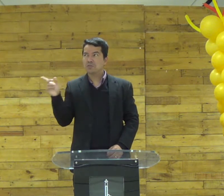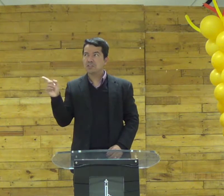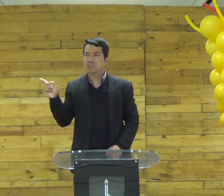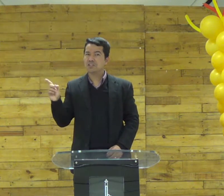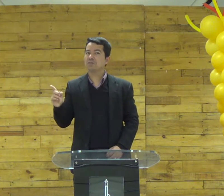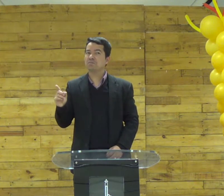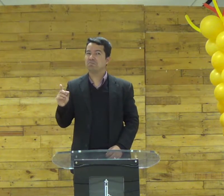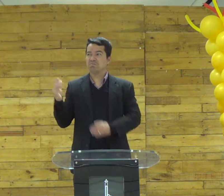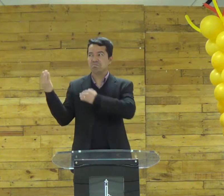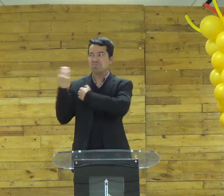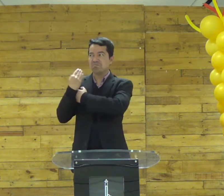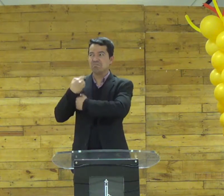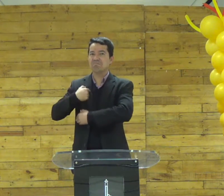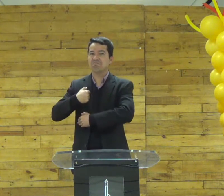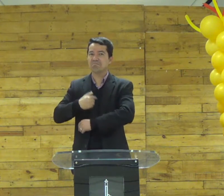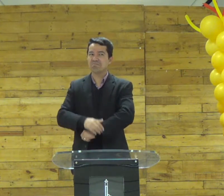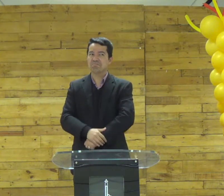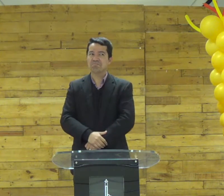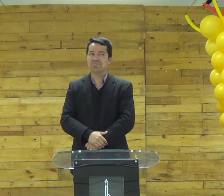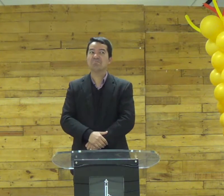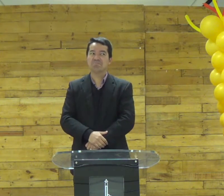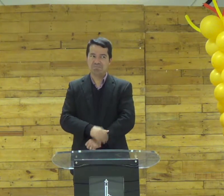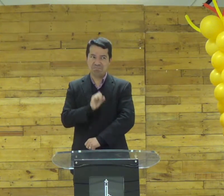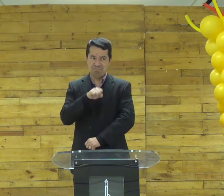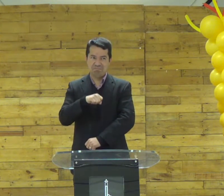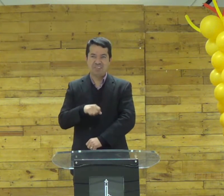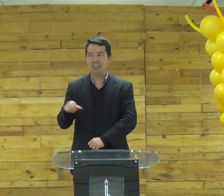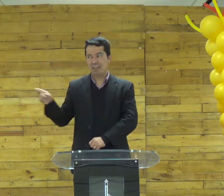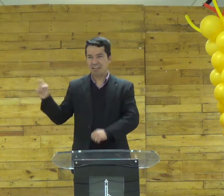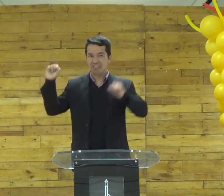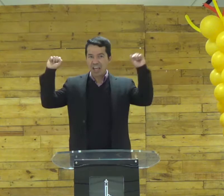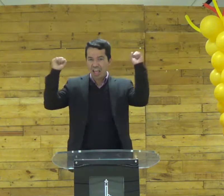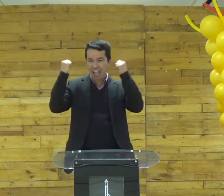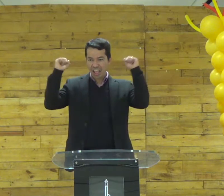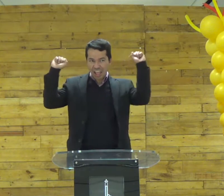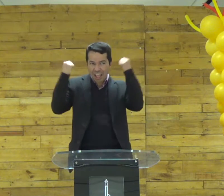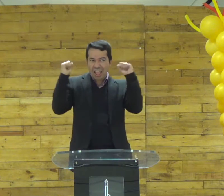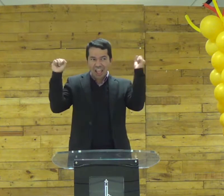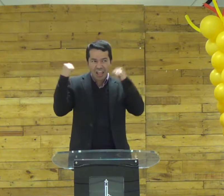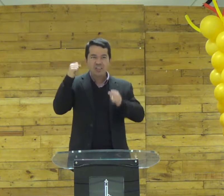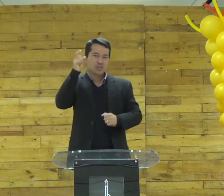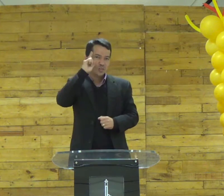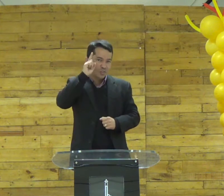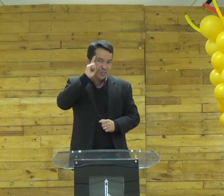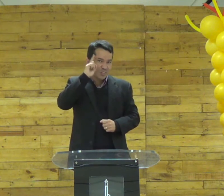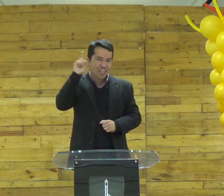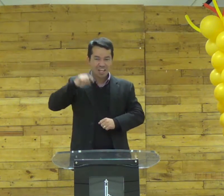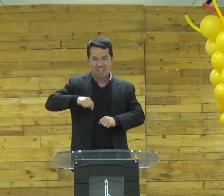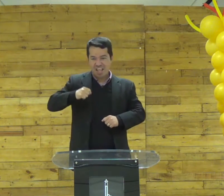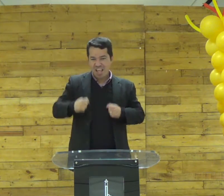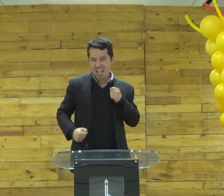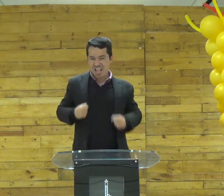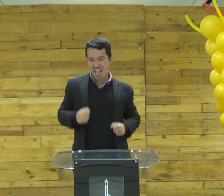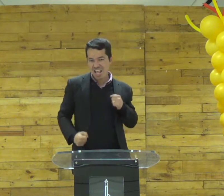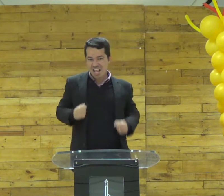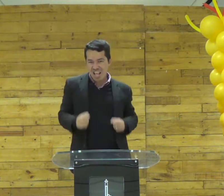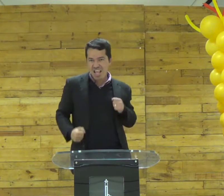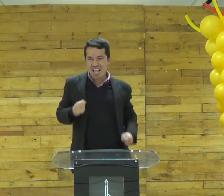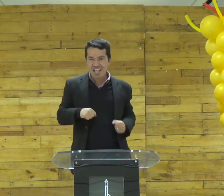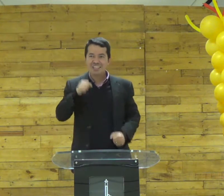eu acho que ele está vivendo mais do que eu viverei porque todo dia corre